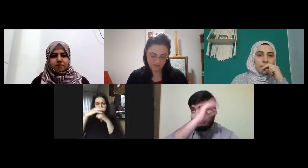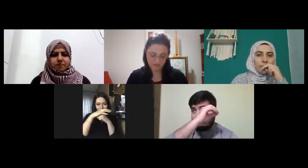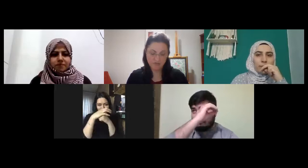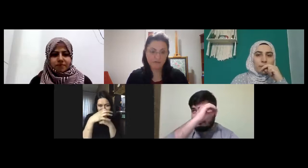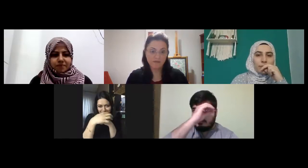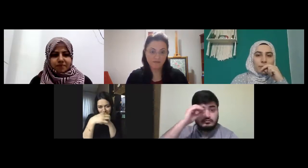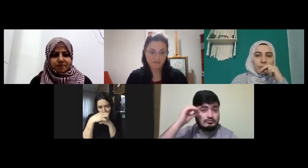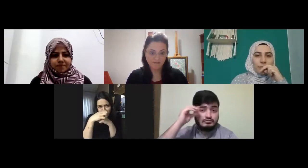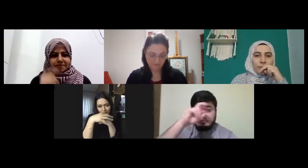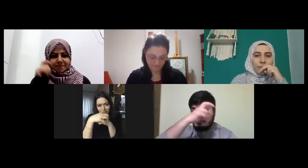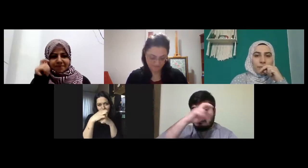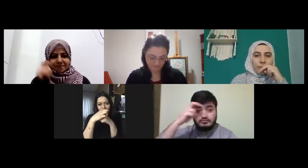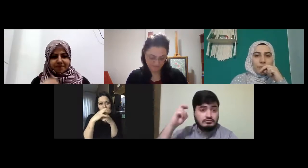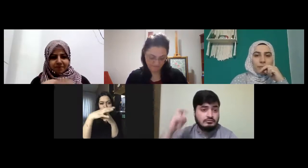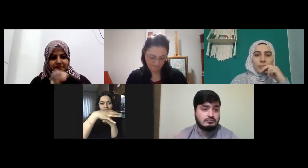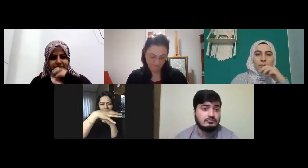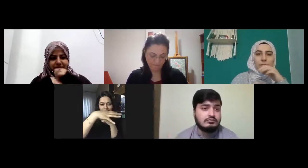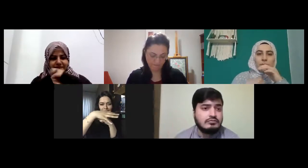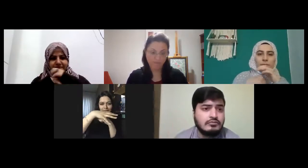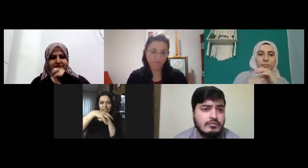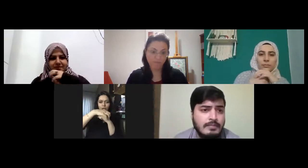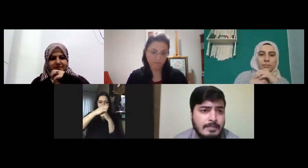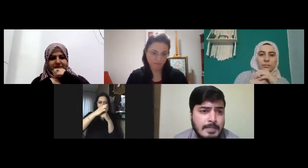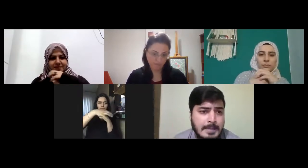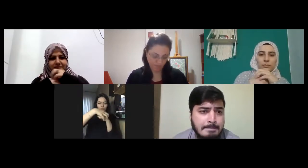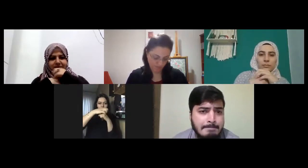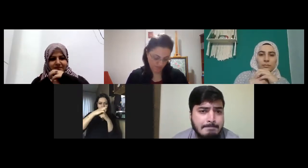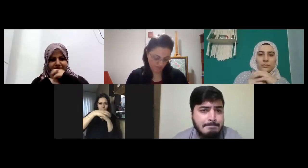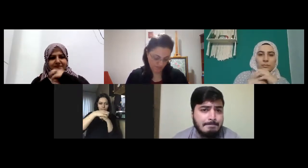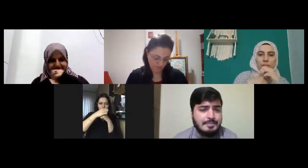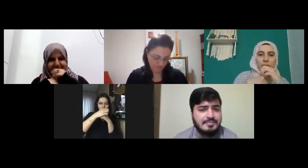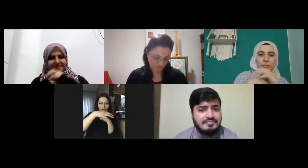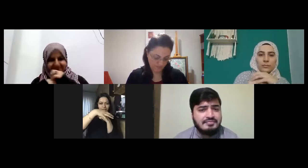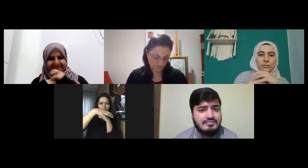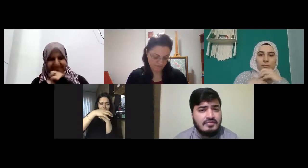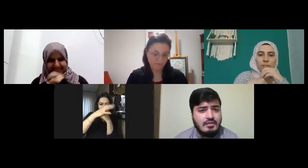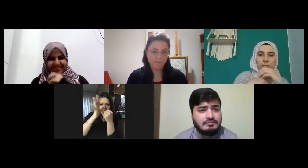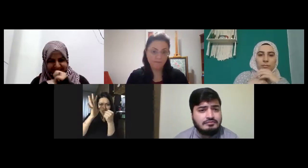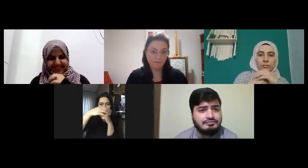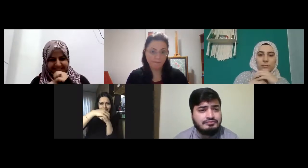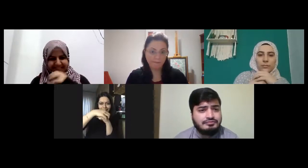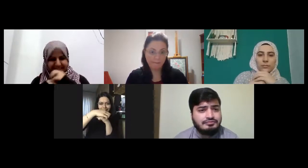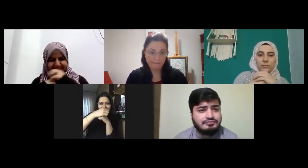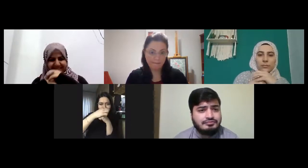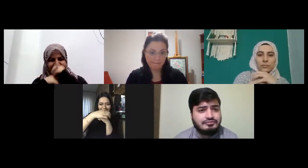birinci bu portakal anlamına da geliyor aynı zamanda portakalı sormak gibi düşünün antalya şehirlerden de antalya